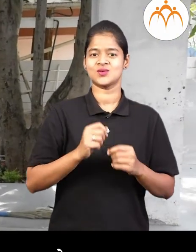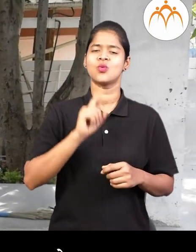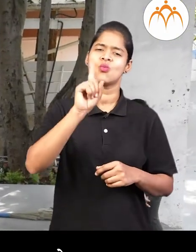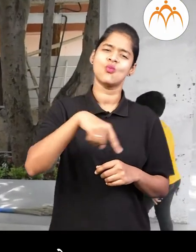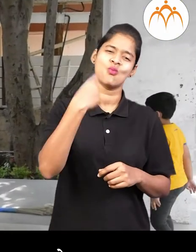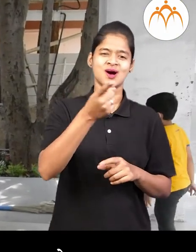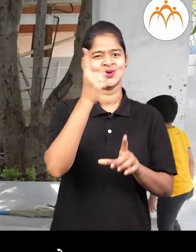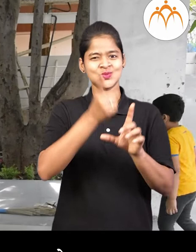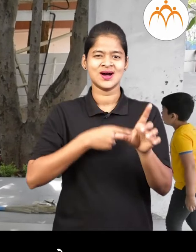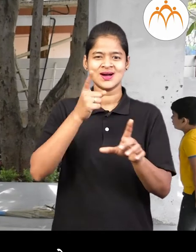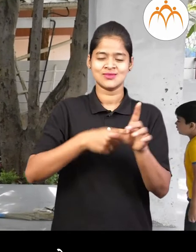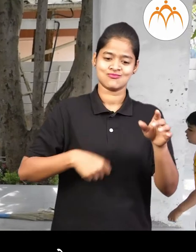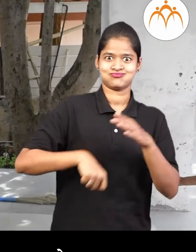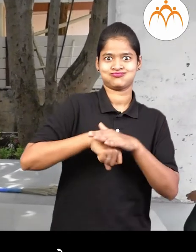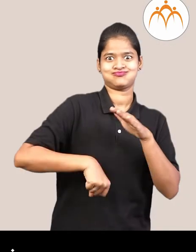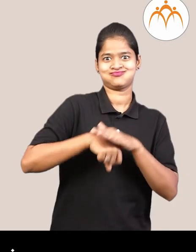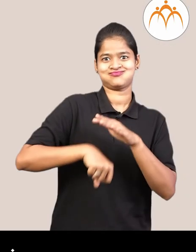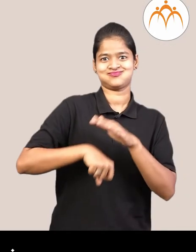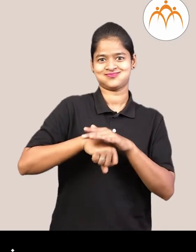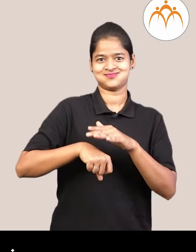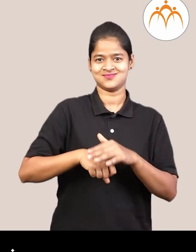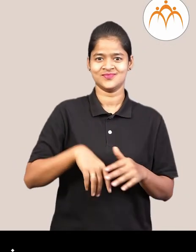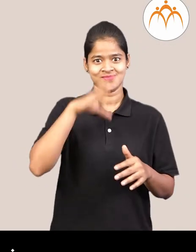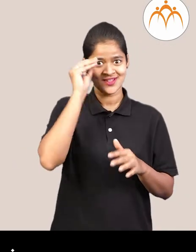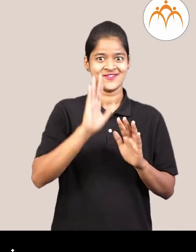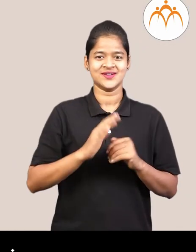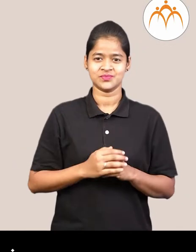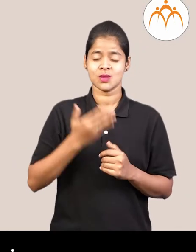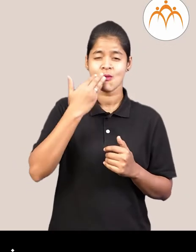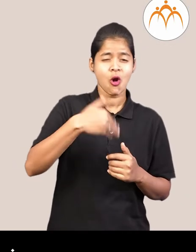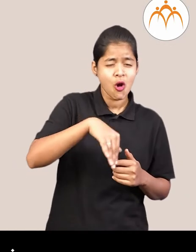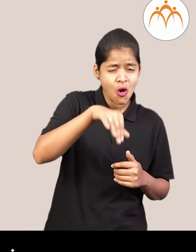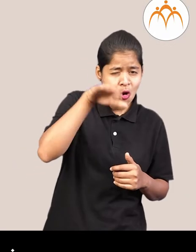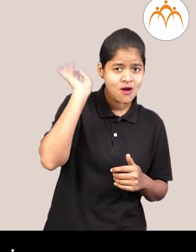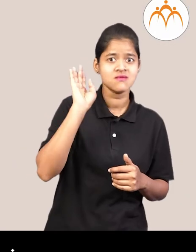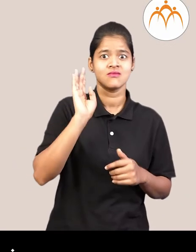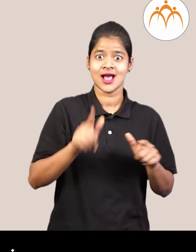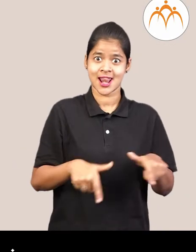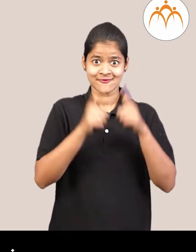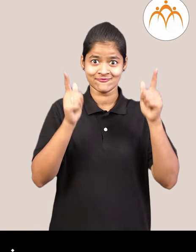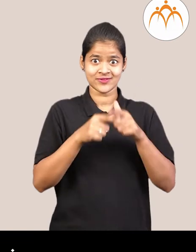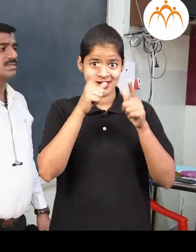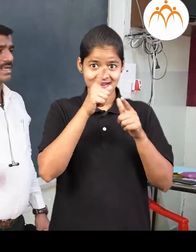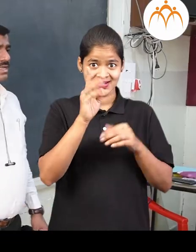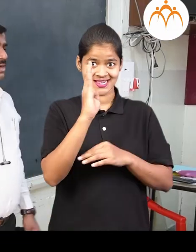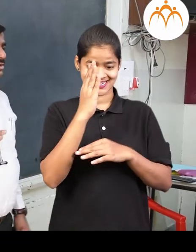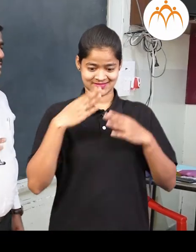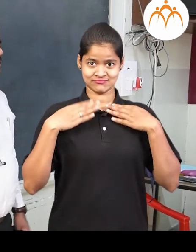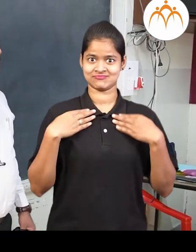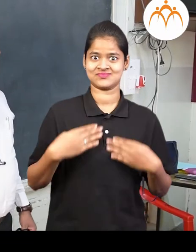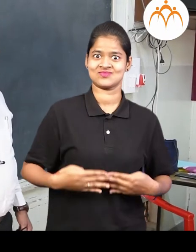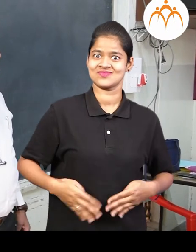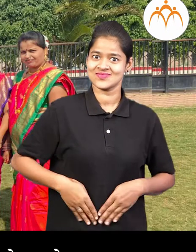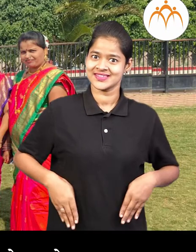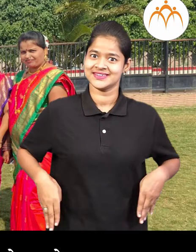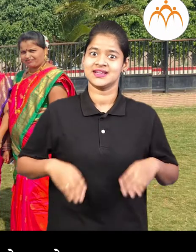मी फुडबॉल शिकना रहे पुर्वी लोग ज़ाडांची पाने अंगा भूती गुंडाड तसत आता पुरू शर्ट